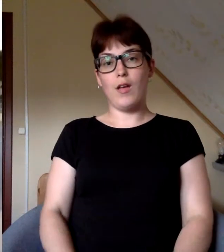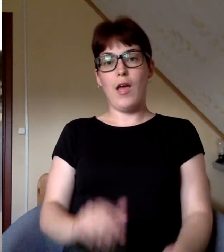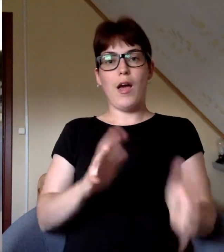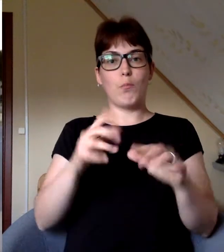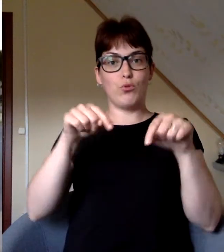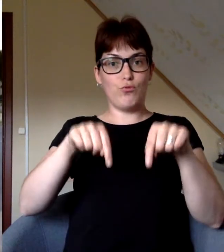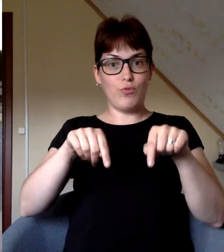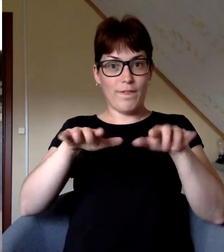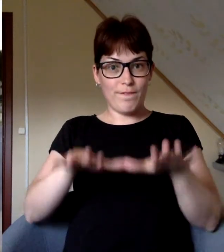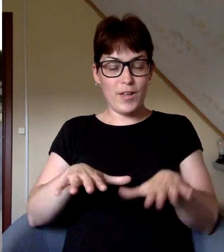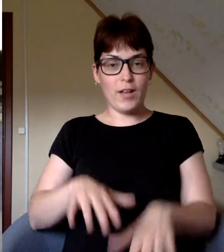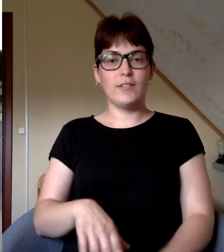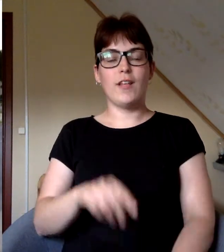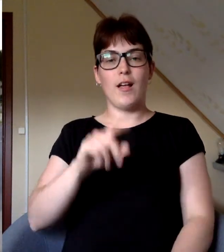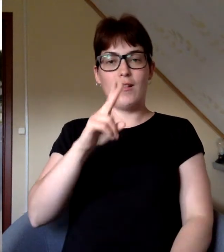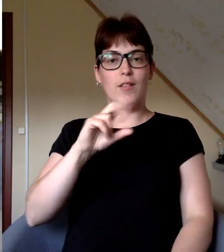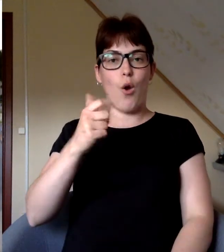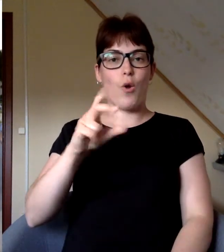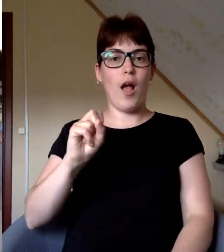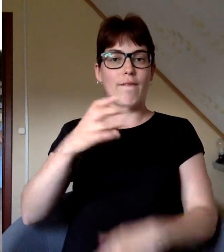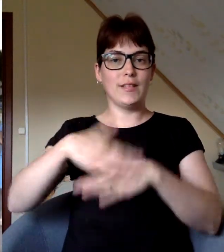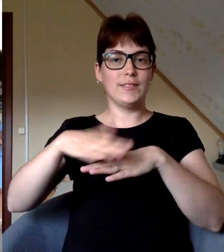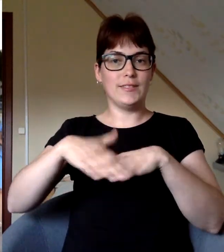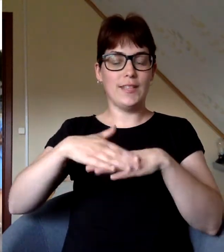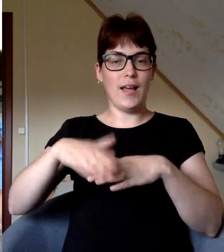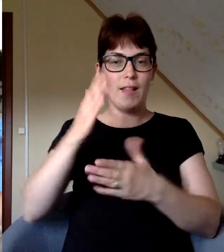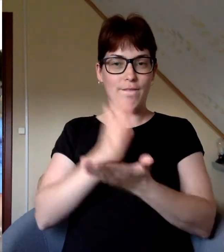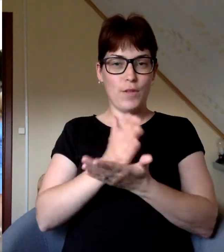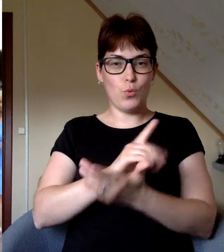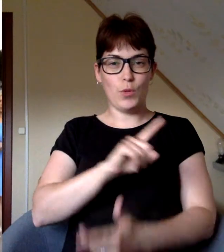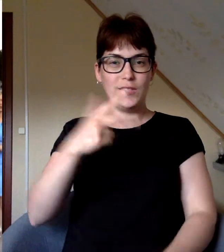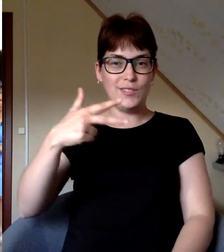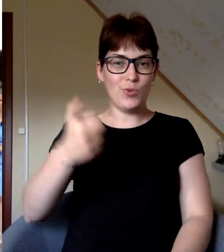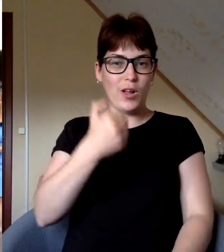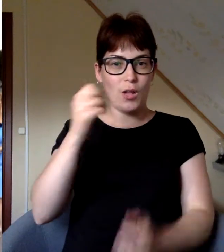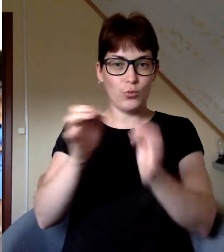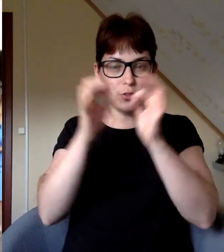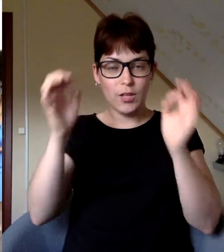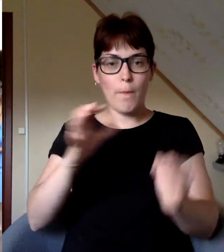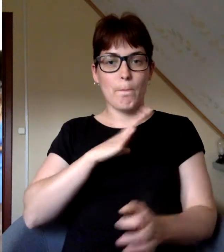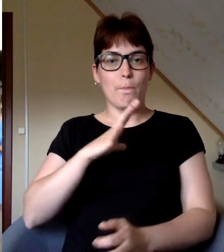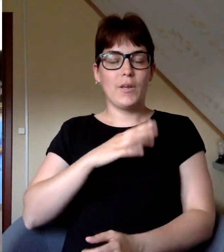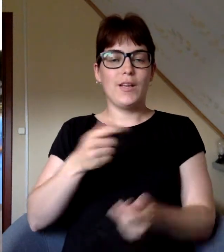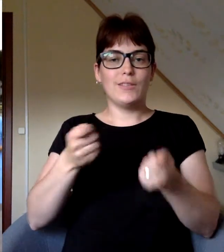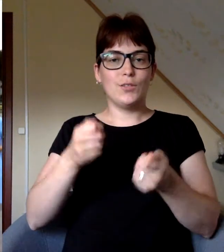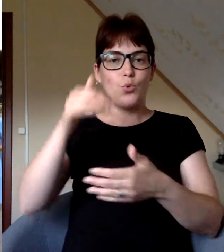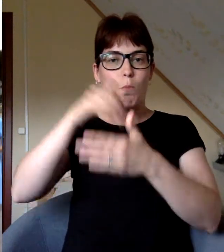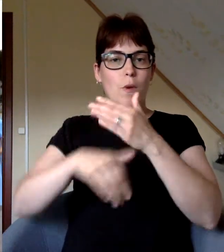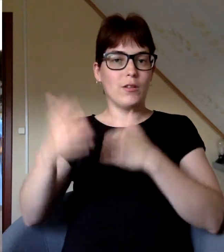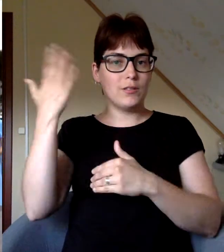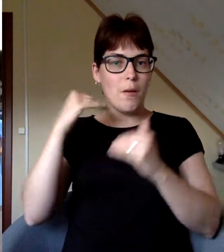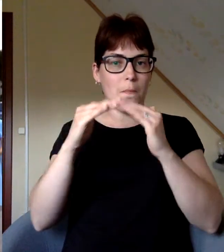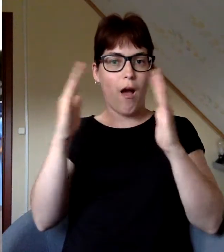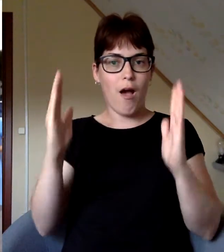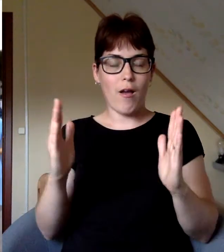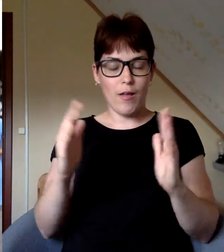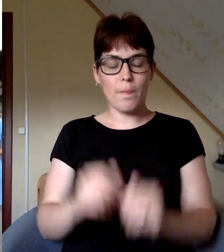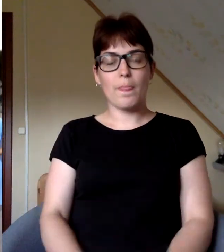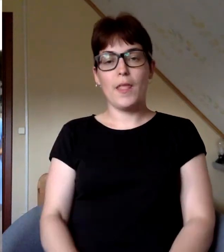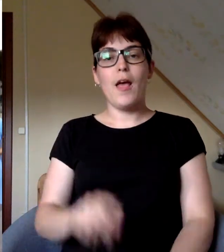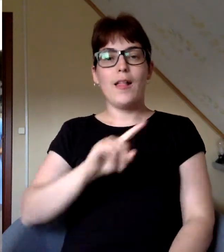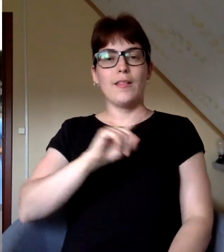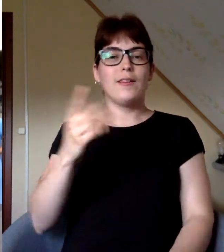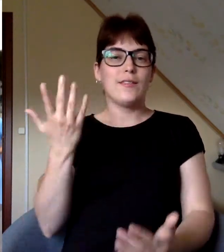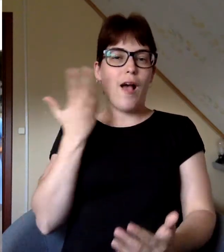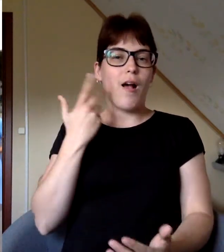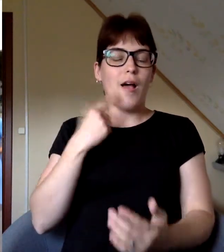Aptuveni šajā vietā pašā Daugavas ielas vidū līdz 30. gadu sākumam atradās zirgu pasta ēka. Līdz kādā